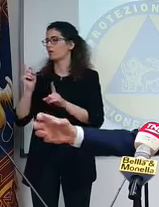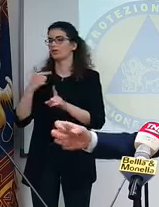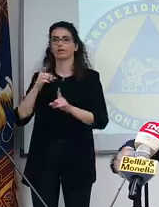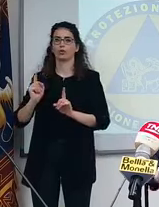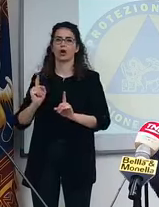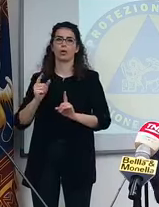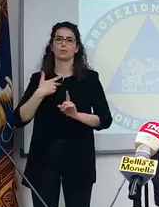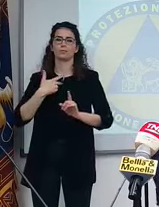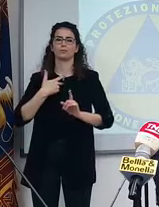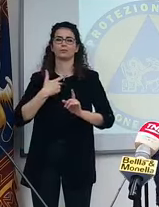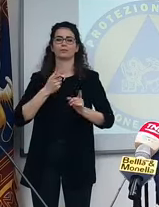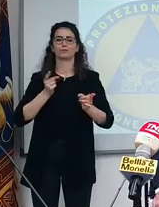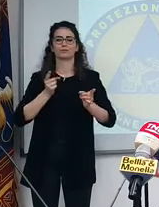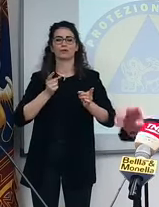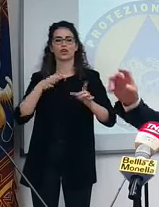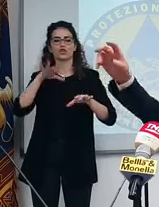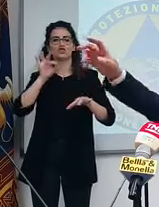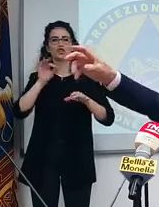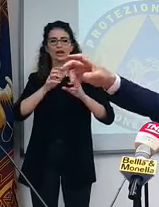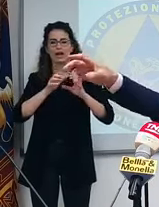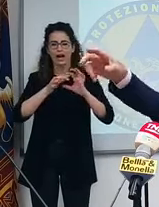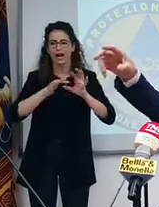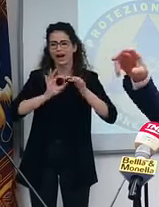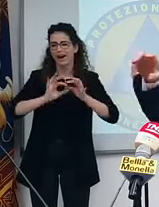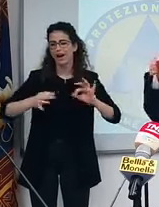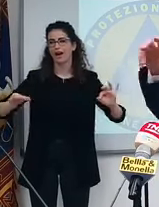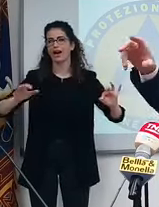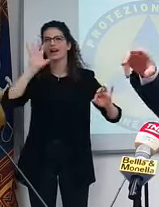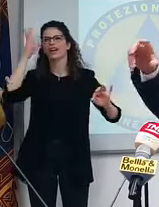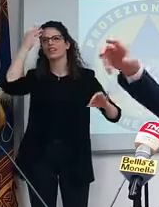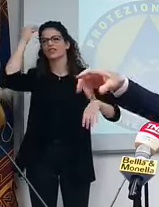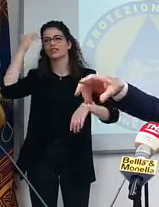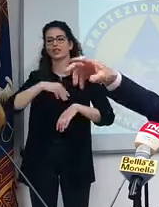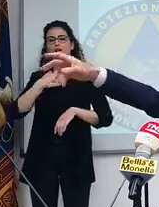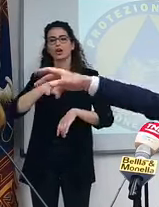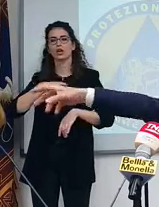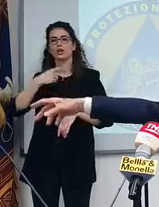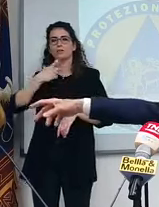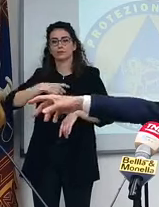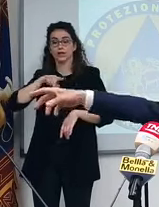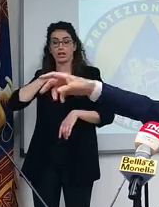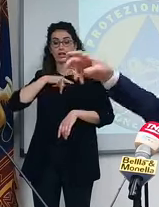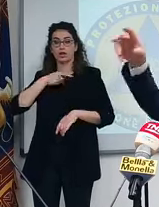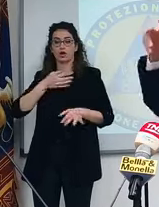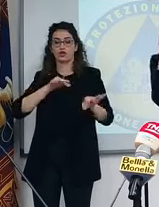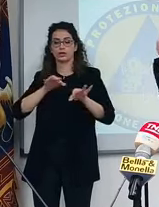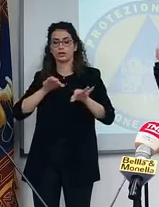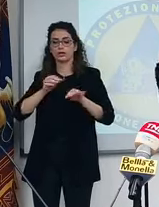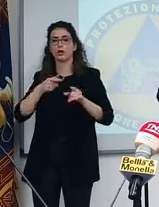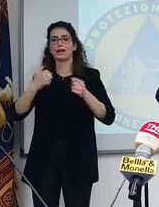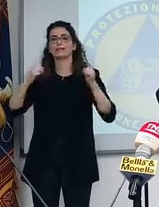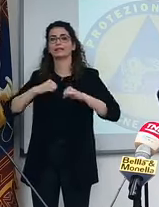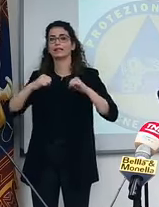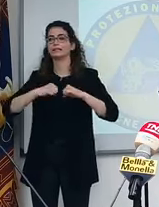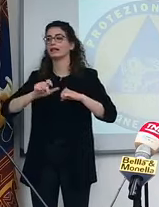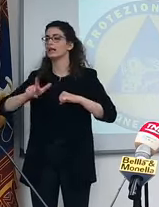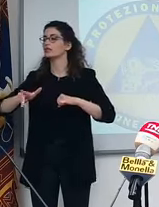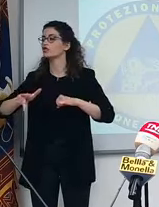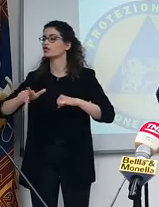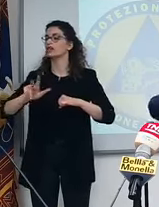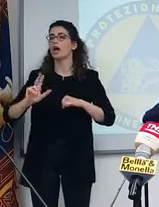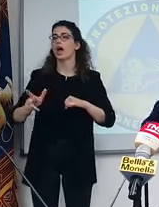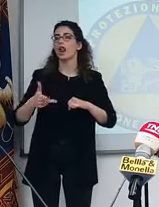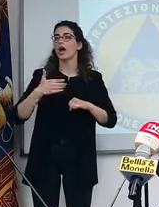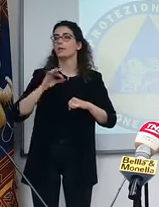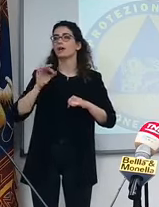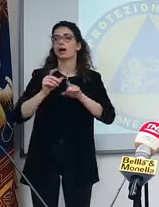lunga, è come se a me facessero gestire la sanità, che so, della Sicilia, piuttosto della Calabria o